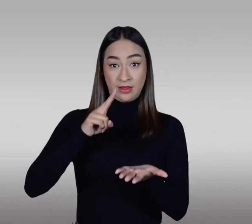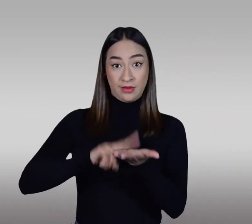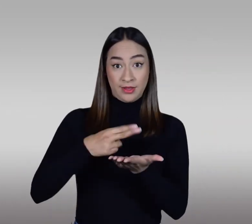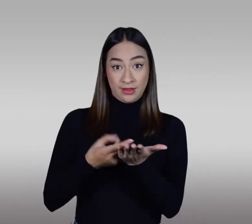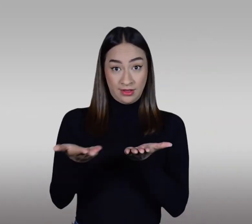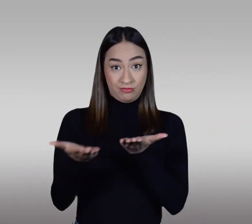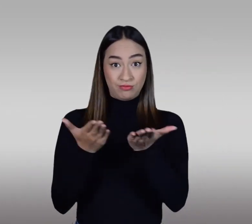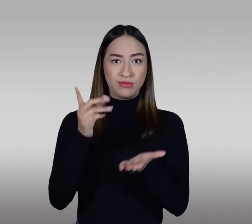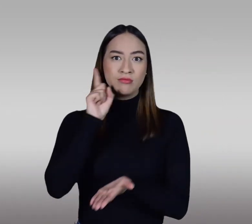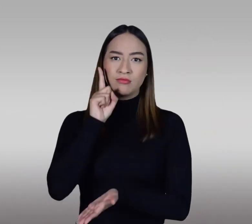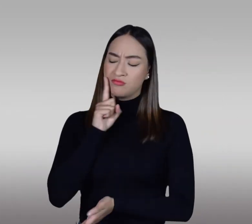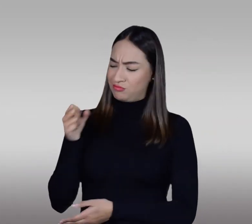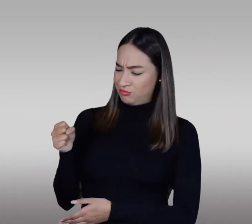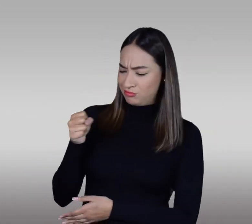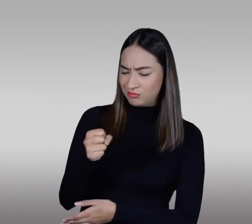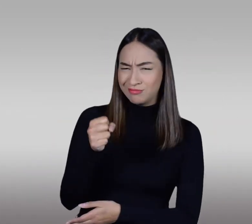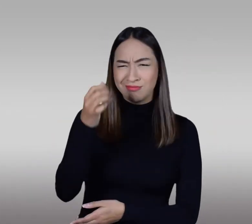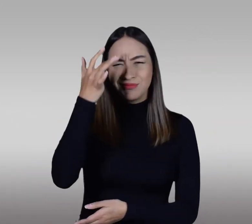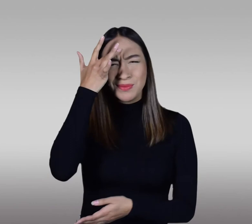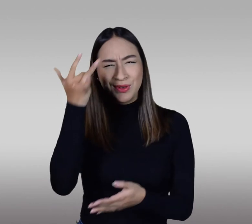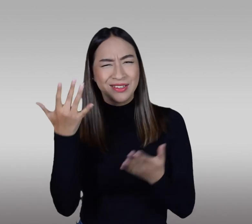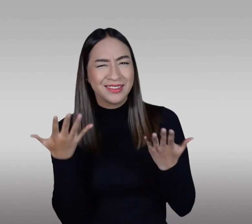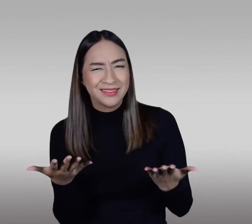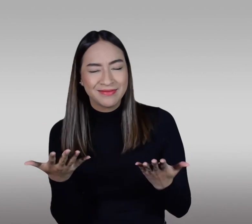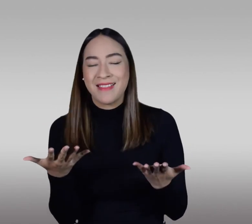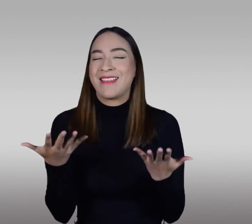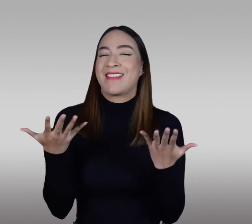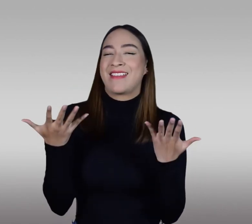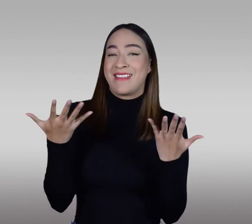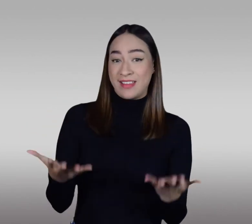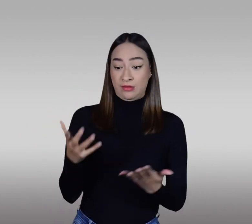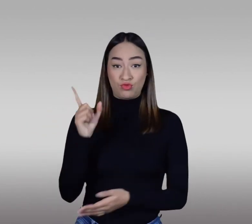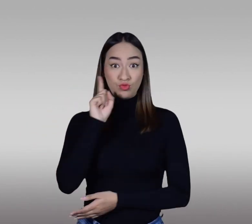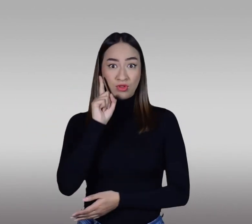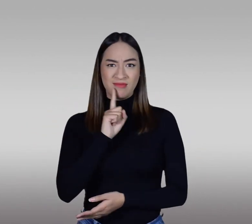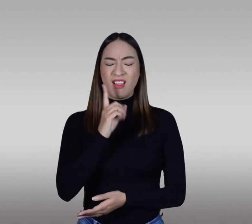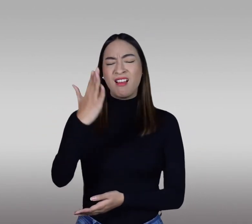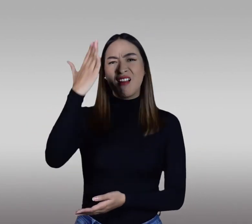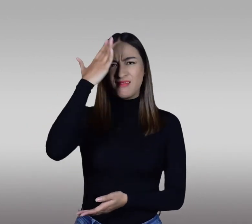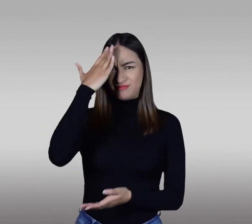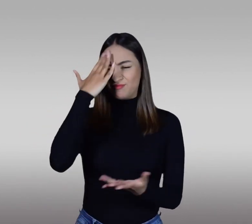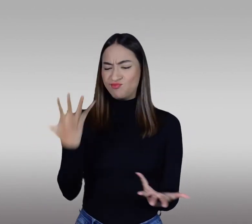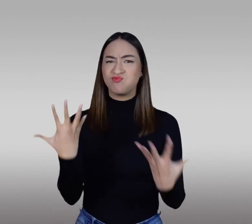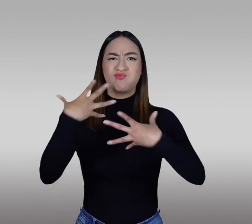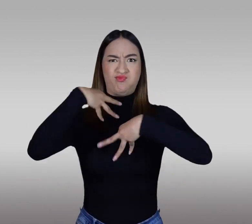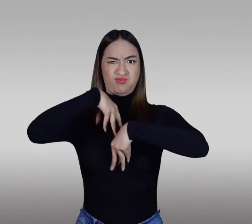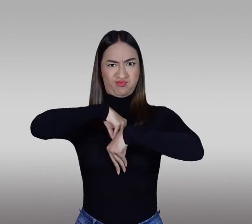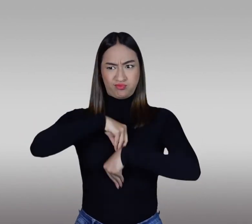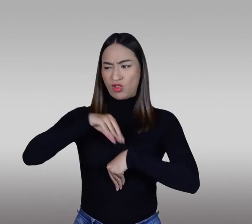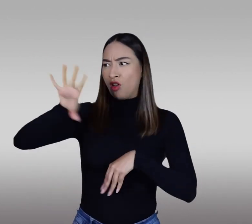¿Por qué es importante contar con intérprete sordo? Como persona sorda, el intérprete adquirió un conjunto de experiencias